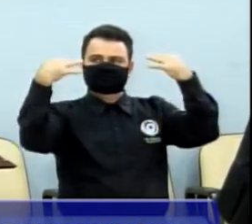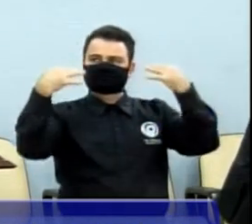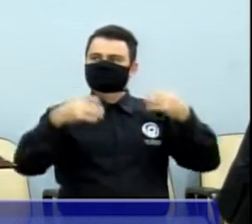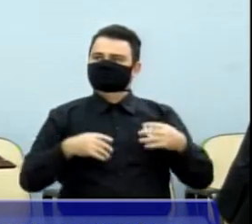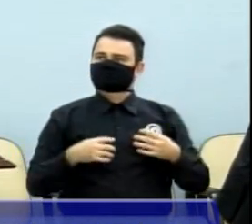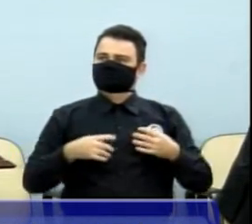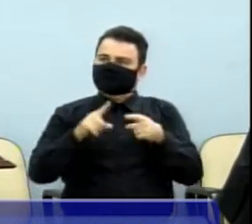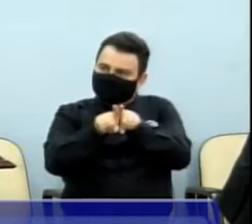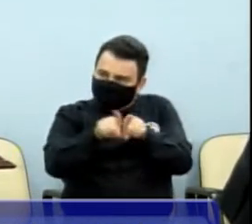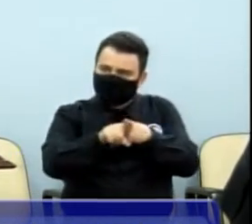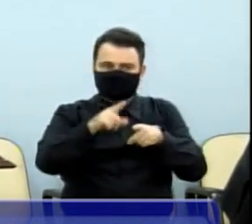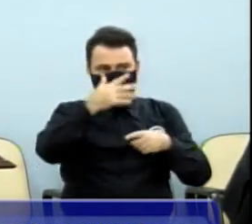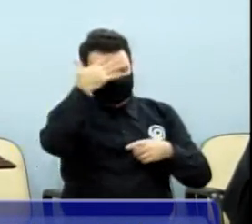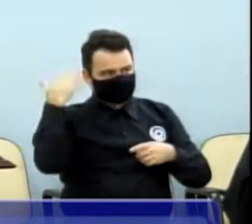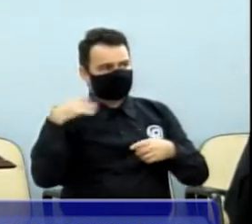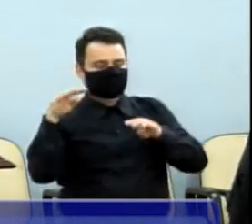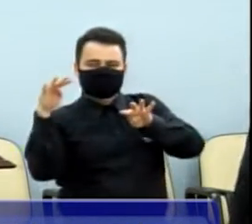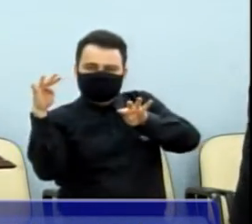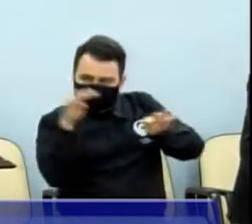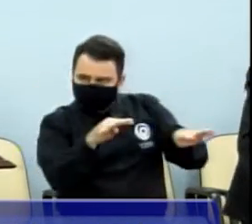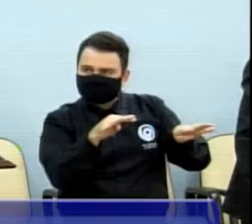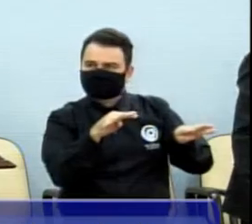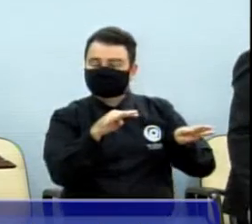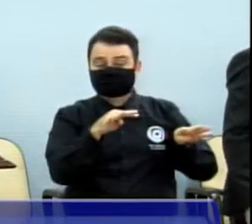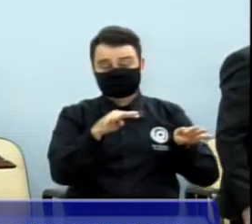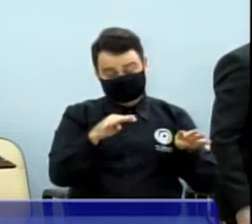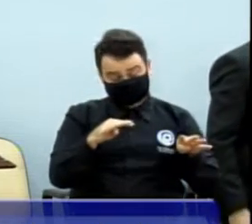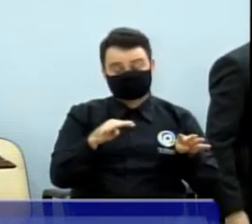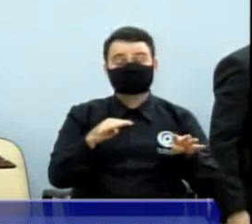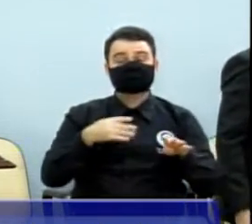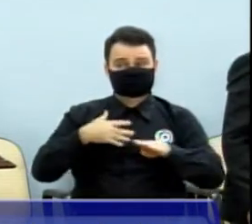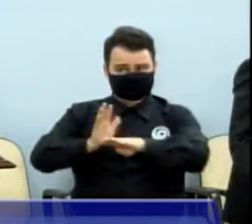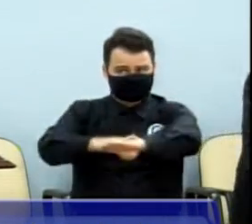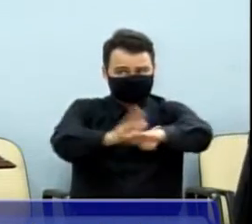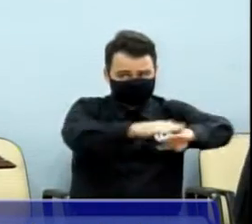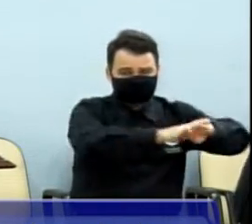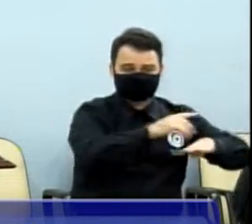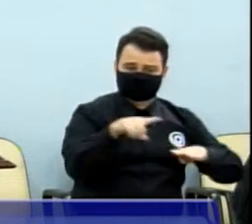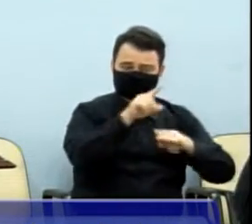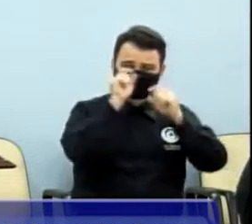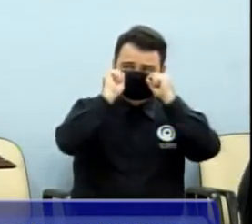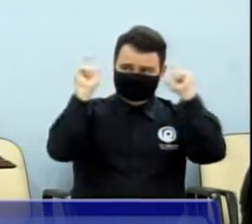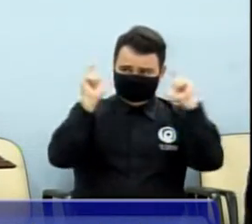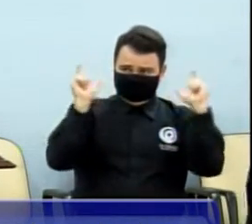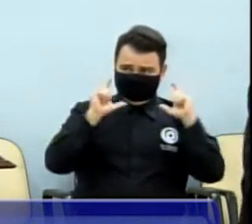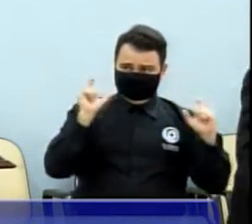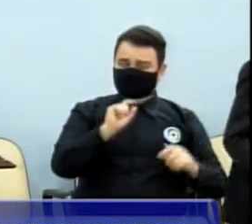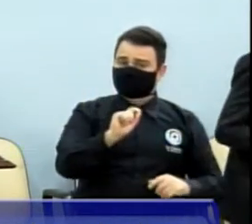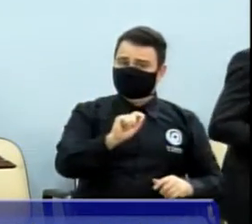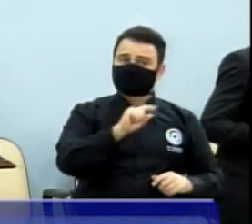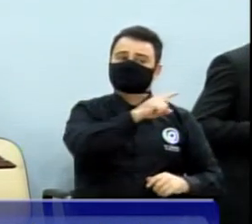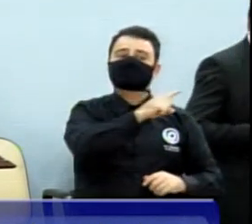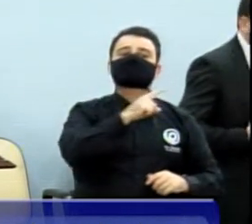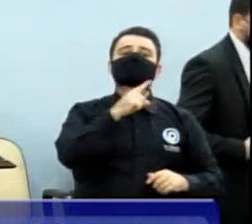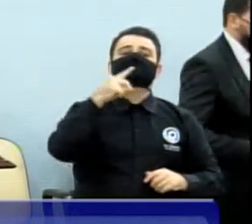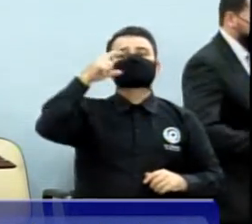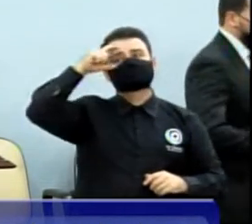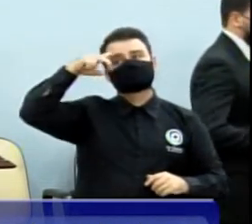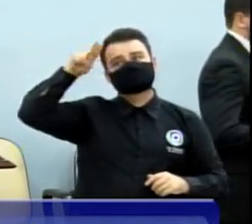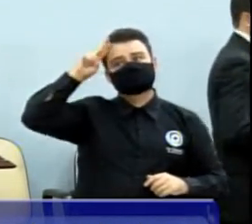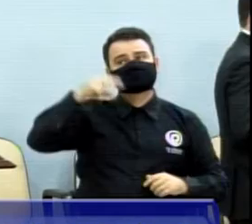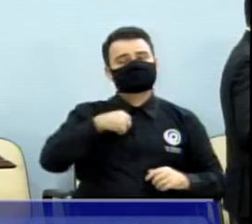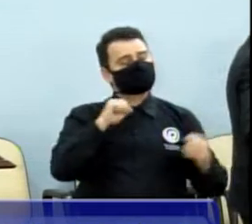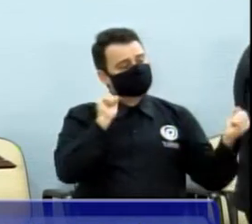população ser ouvida. Então, eu quero pedir, juntamente com o vereador Jean Charles, que nós temos a Comissão